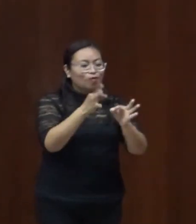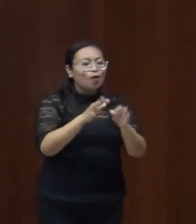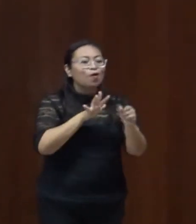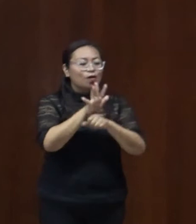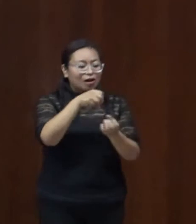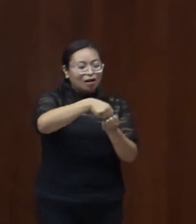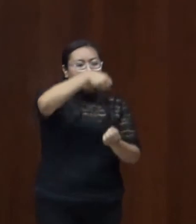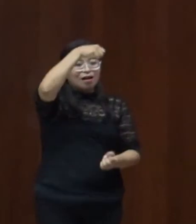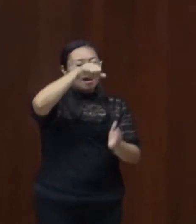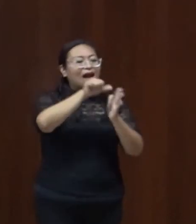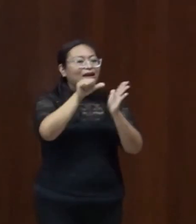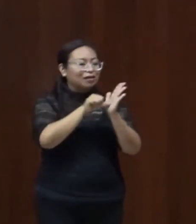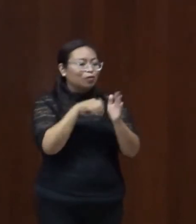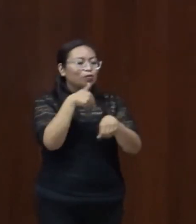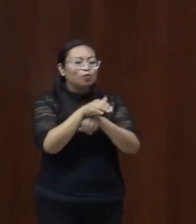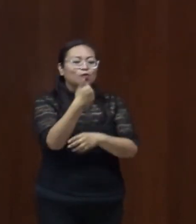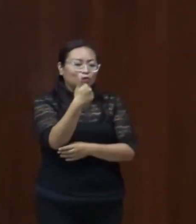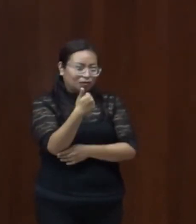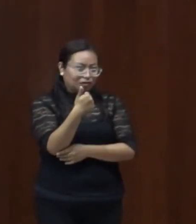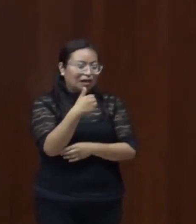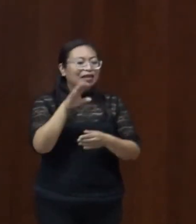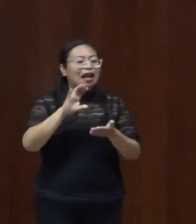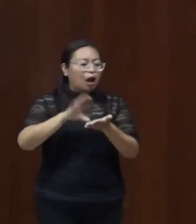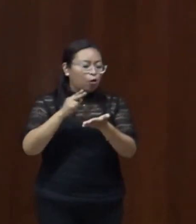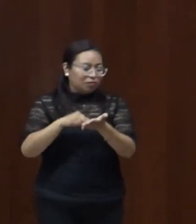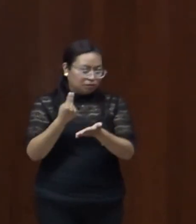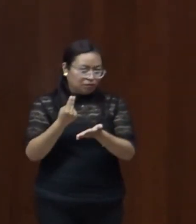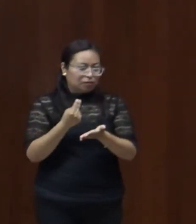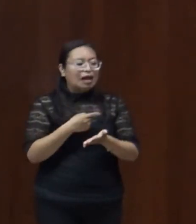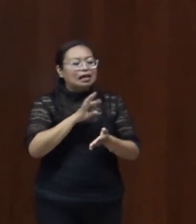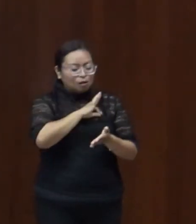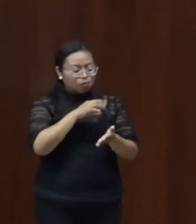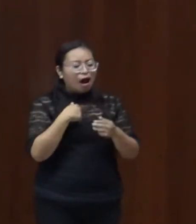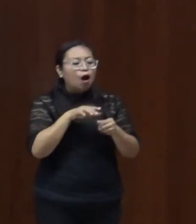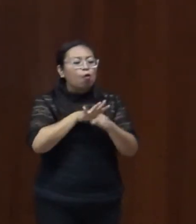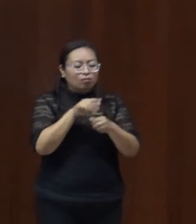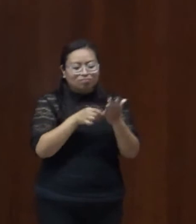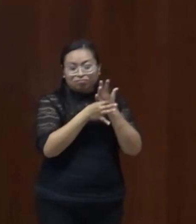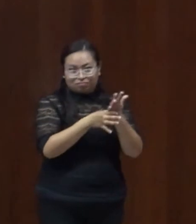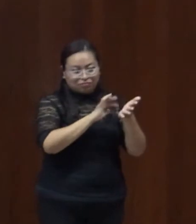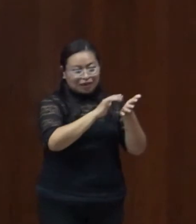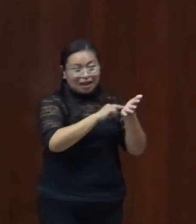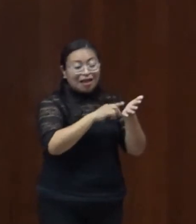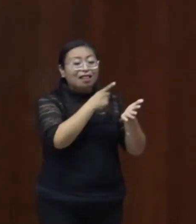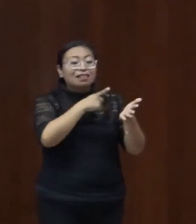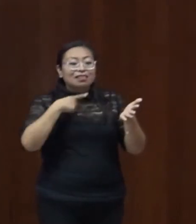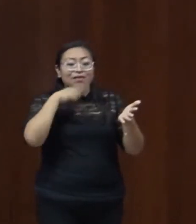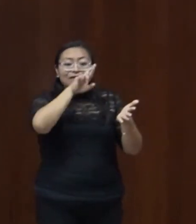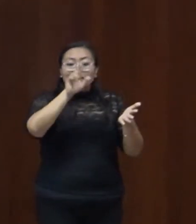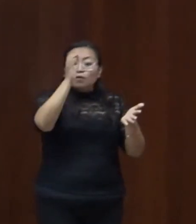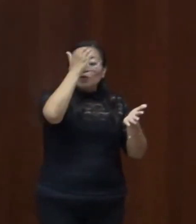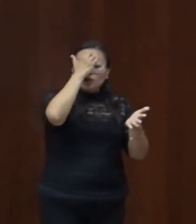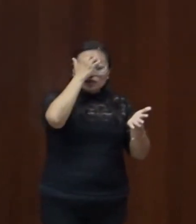Convención que señala que los Estados parte deben reconocer que las mujeres y las niñas con discapacidad